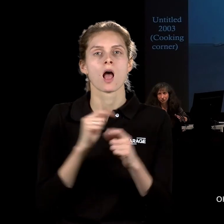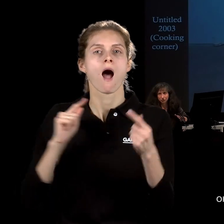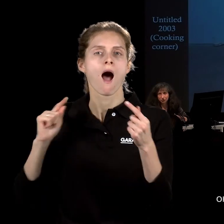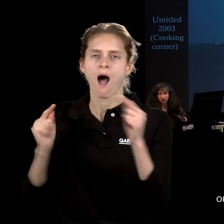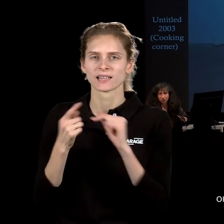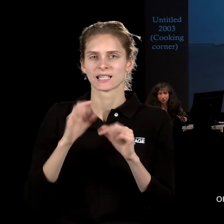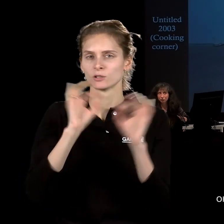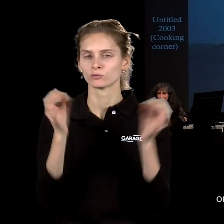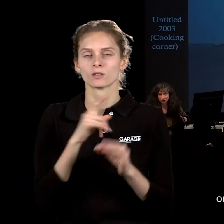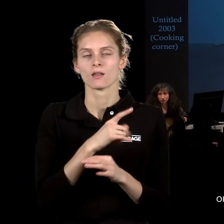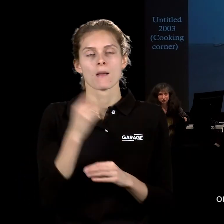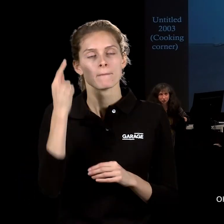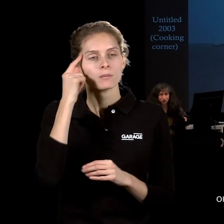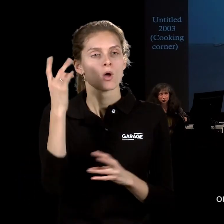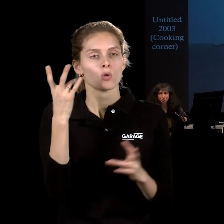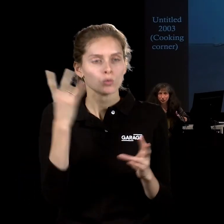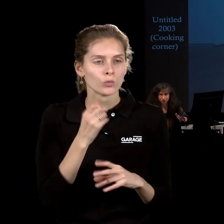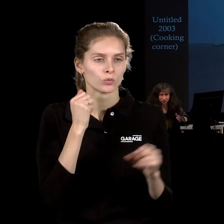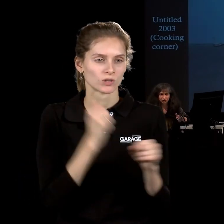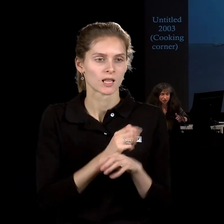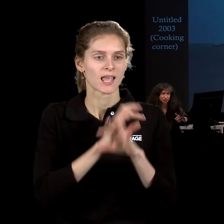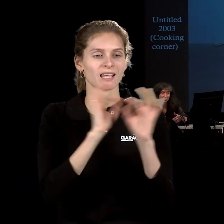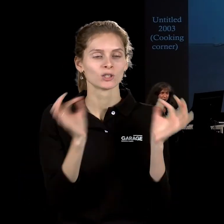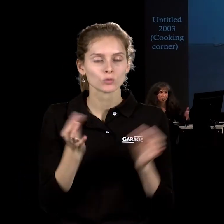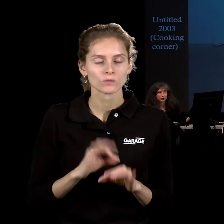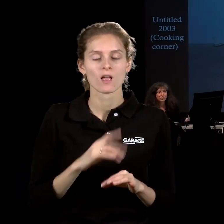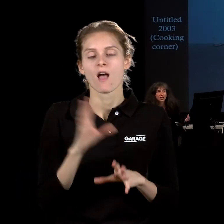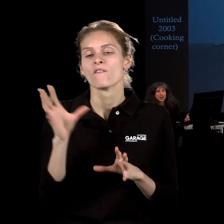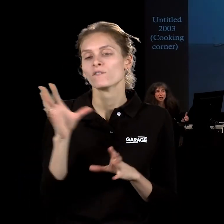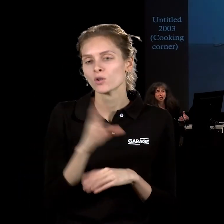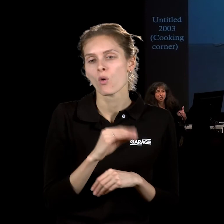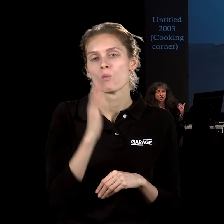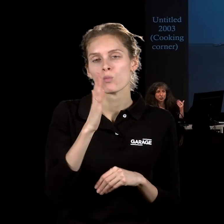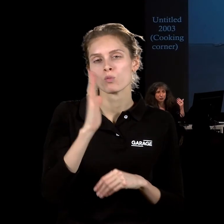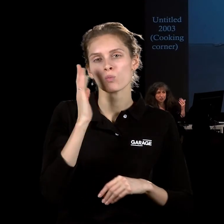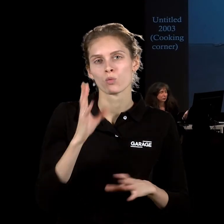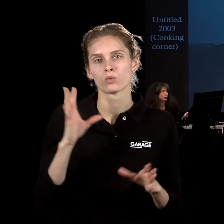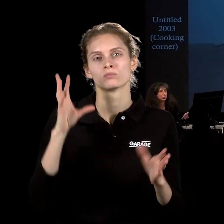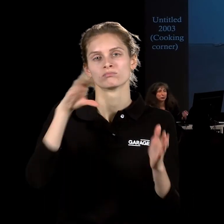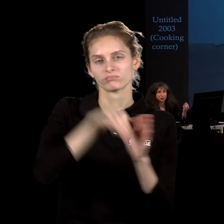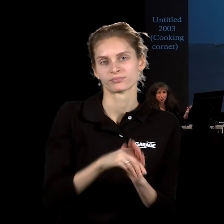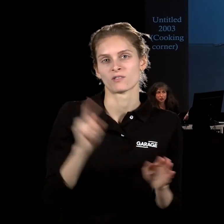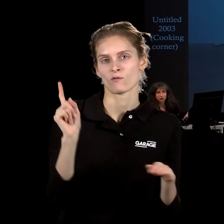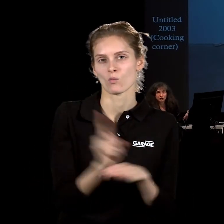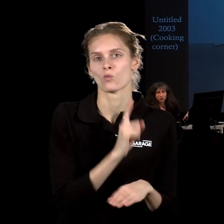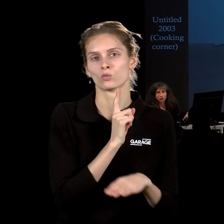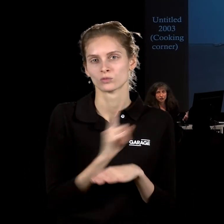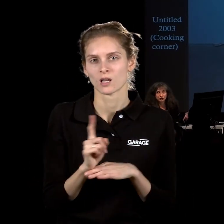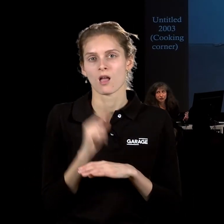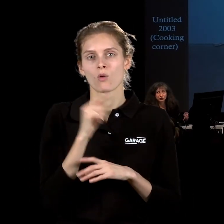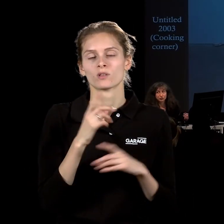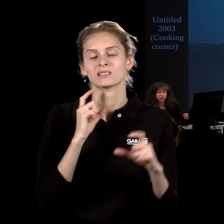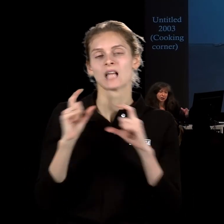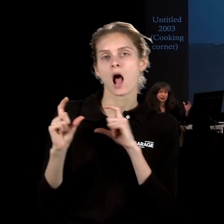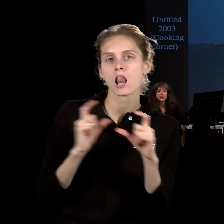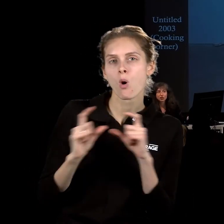искусство, он прекрасно понимает, что всё окажется в музее, что всё окажется в бронзе, что он ведёт диалог с